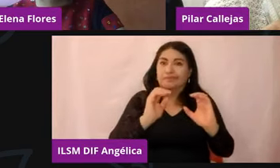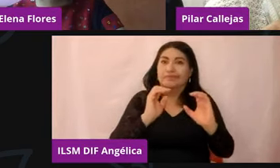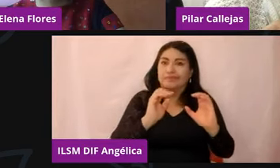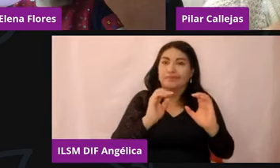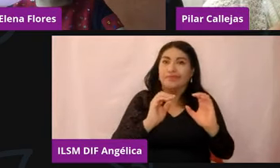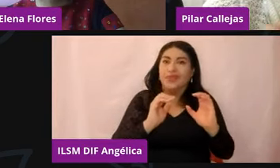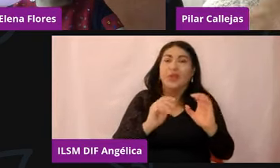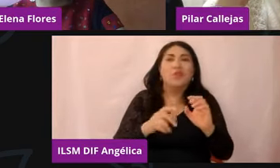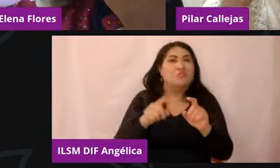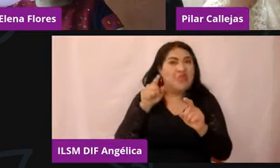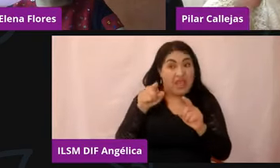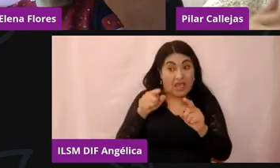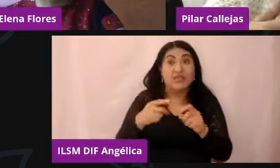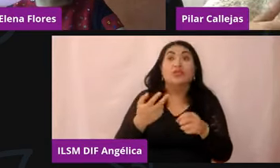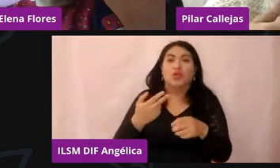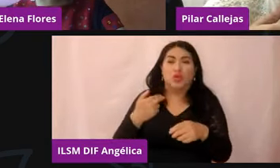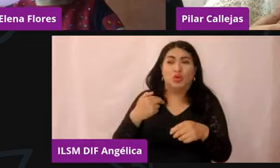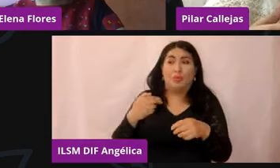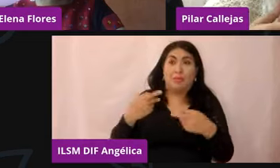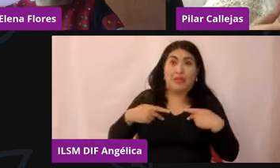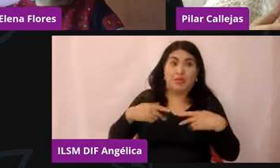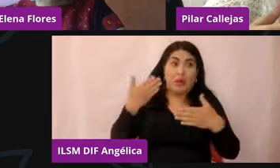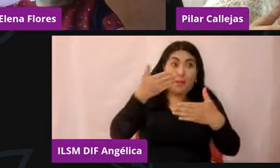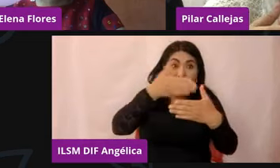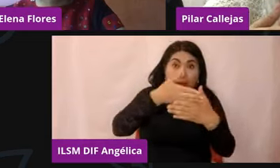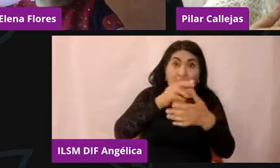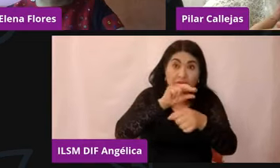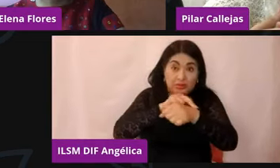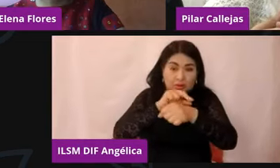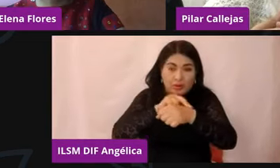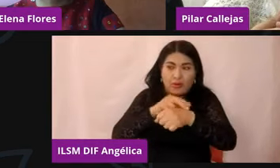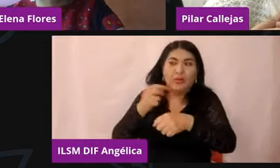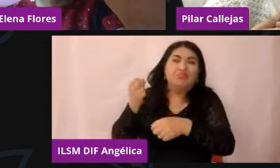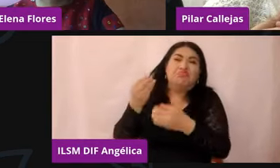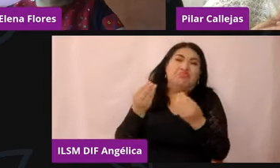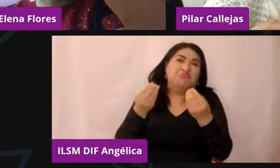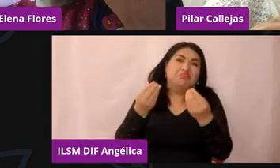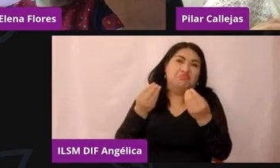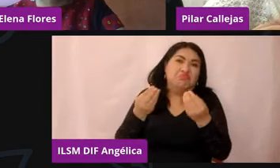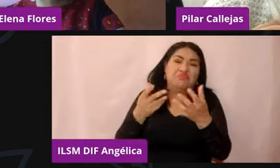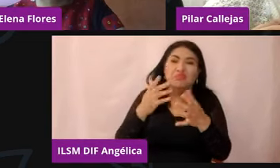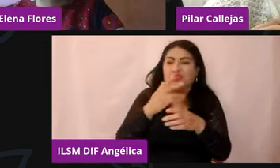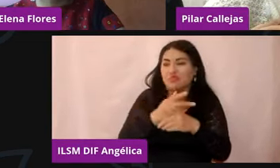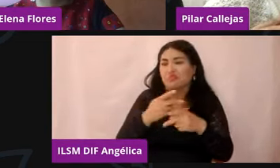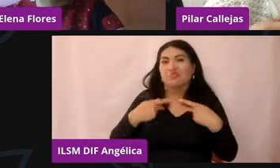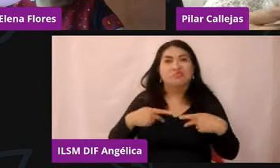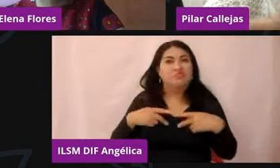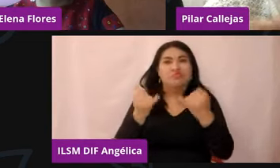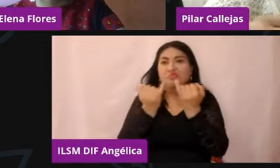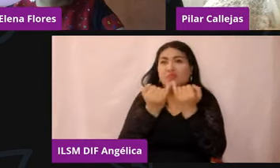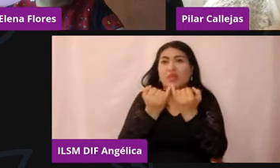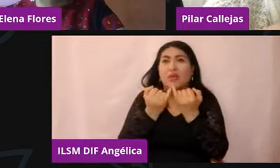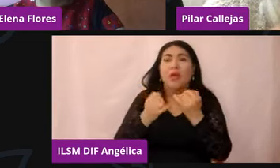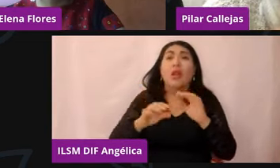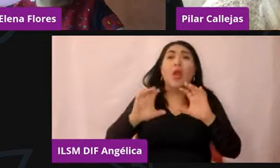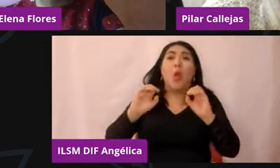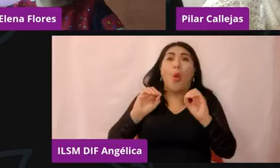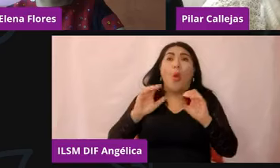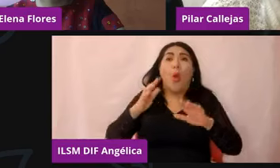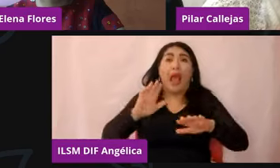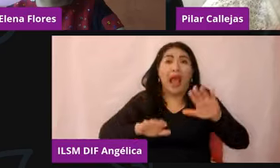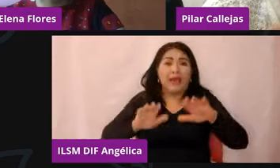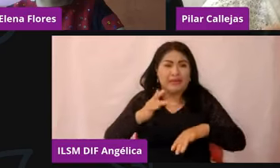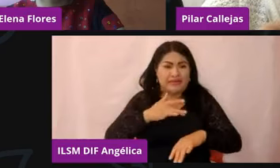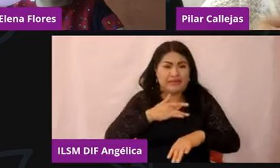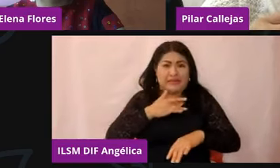consulta o de repente, ¿no? Doctora, definitivamente he estado teniendo una sensación de crisis o estas crisis de